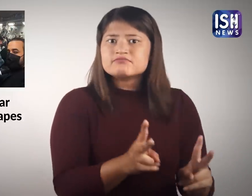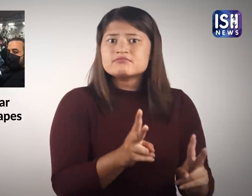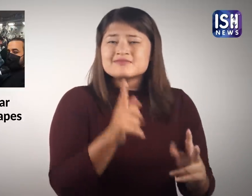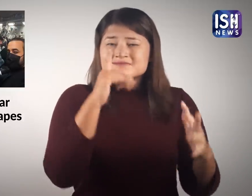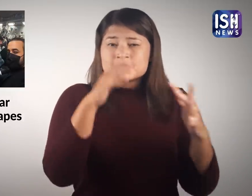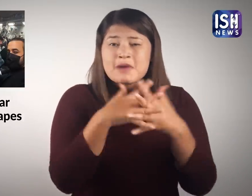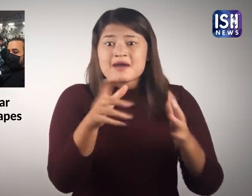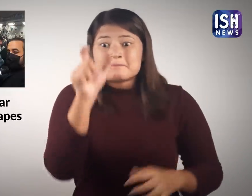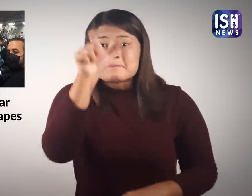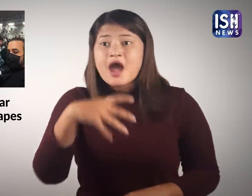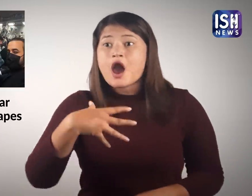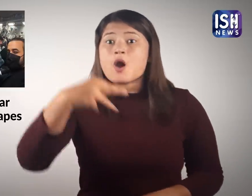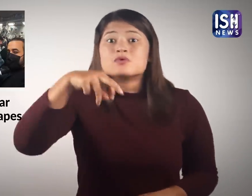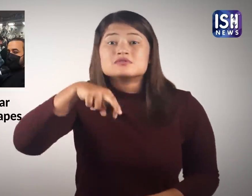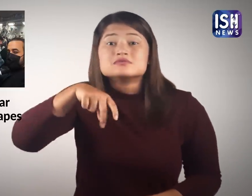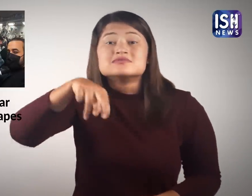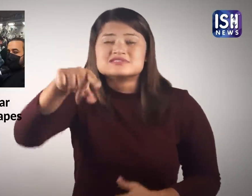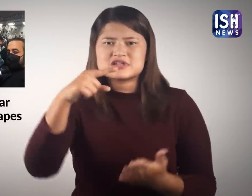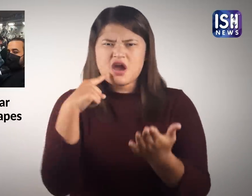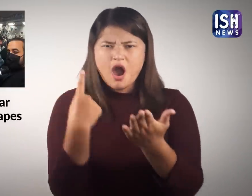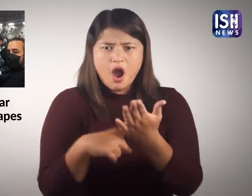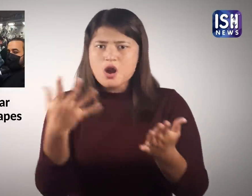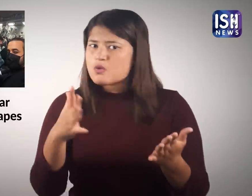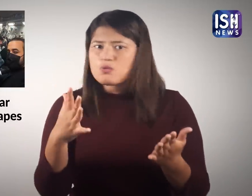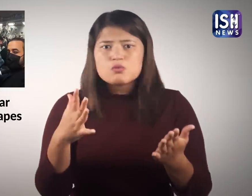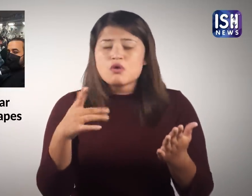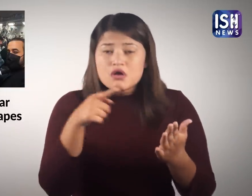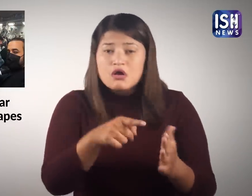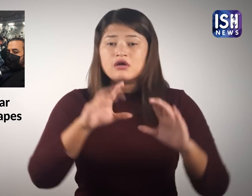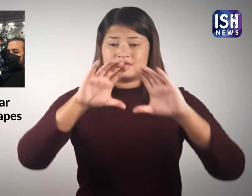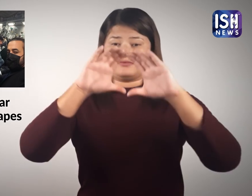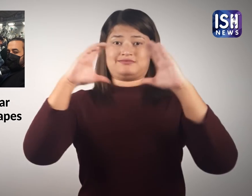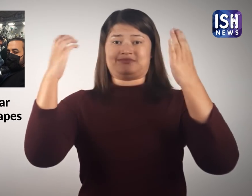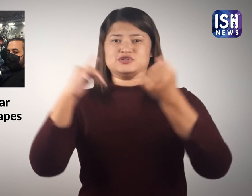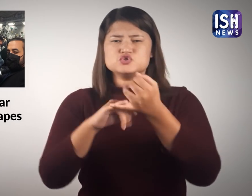अनुमती नहीं है उन्हें घर पर रहने के लिए बनाया गया है